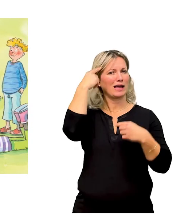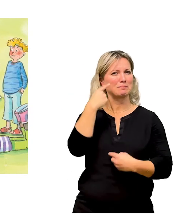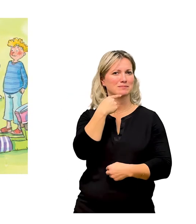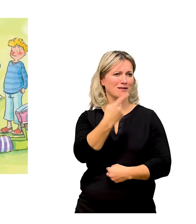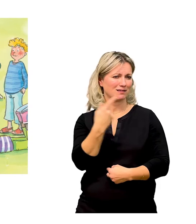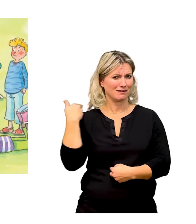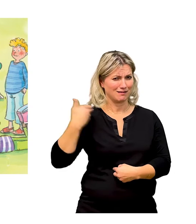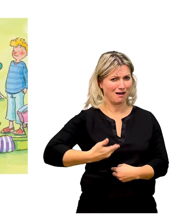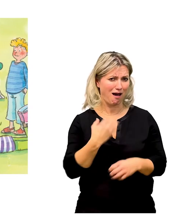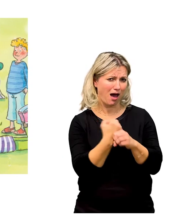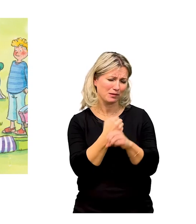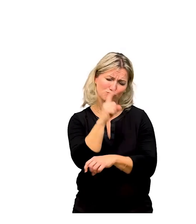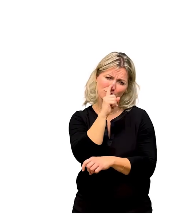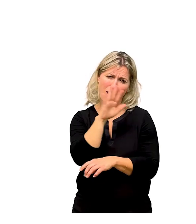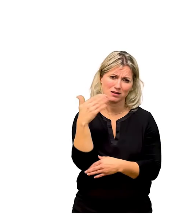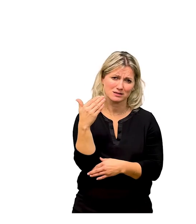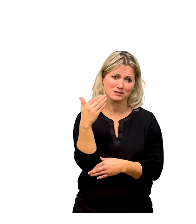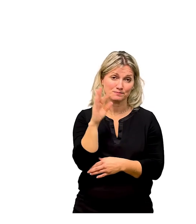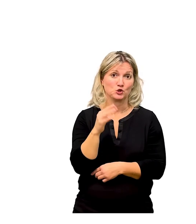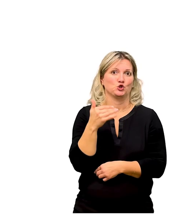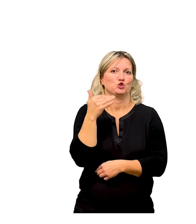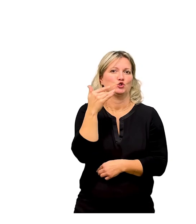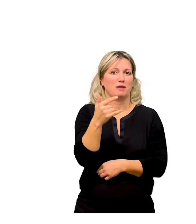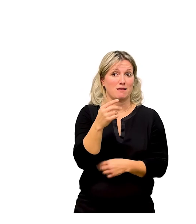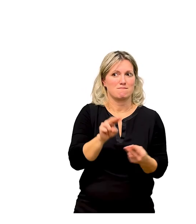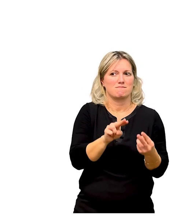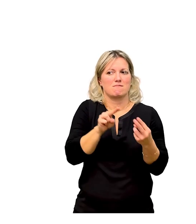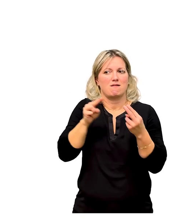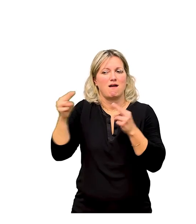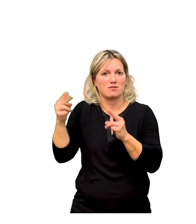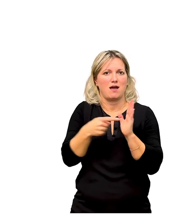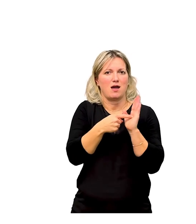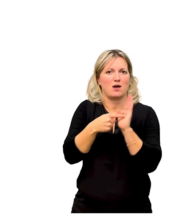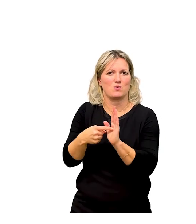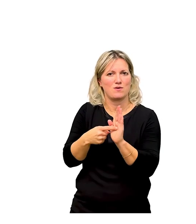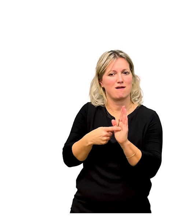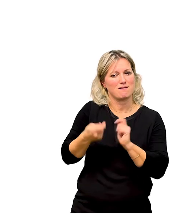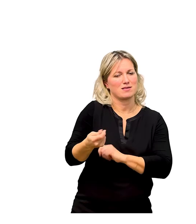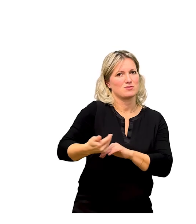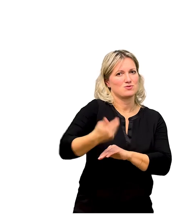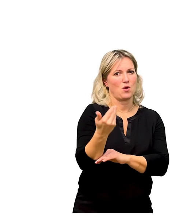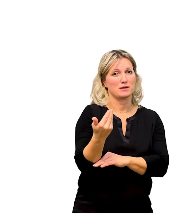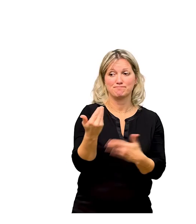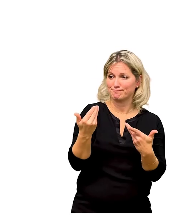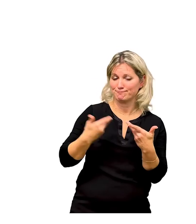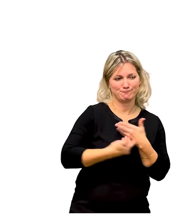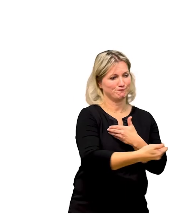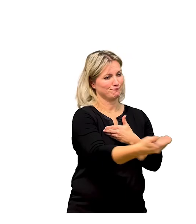ruft Kim. Kurz darauf zeigen die Tandems den anderen Kindern den neuen Garten. Das ist